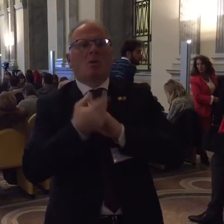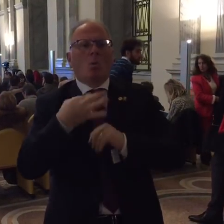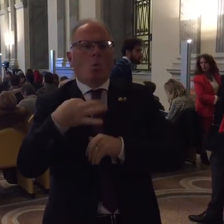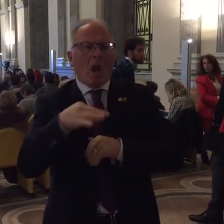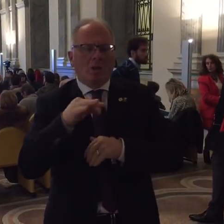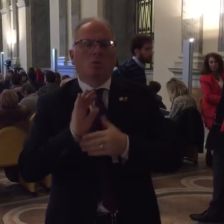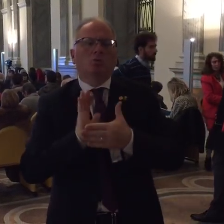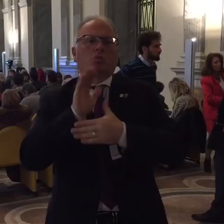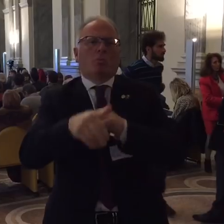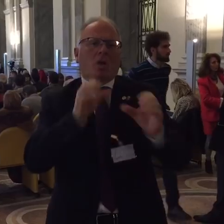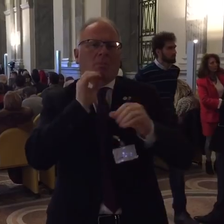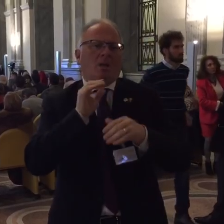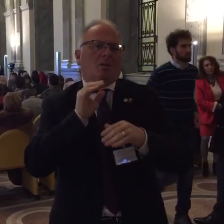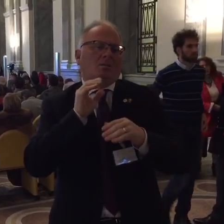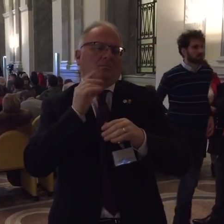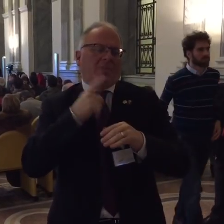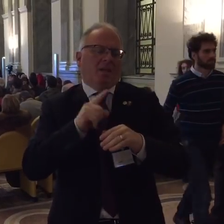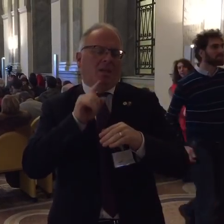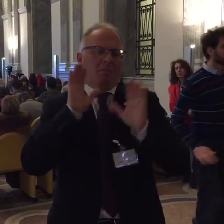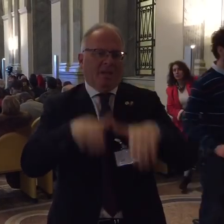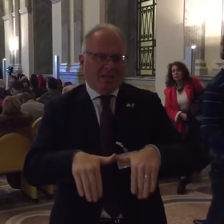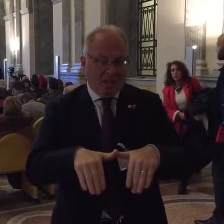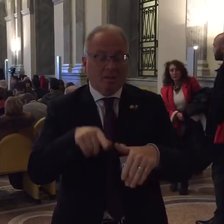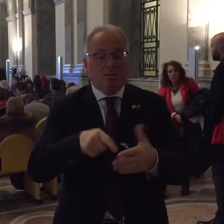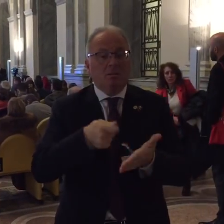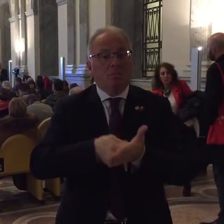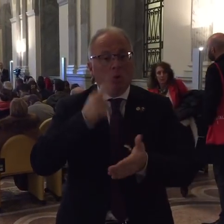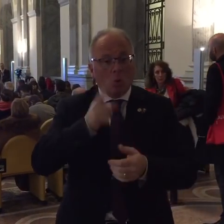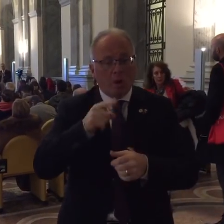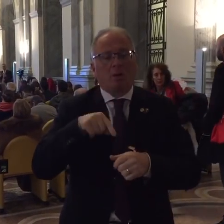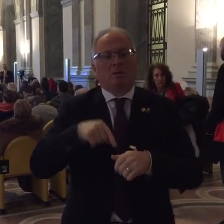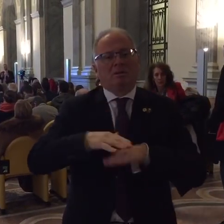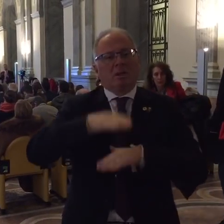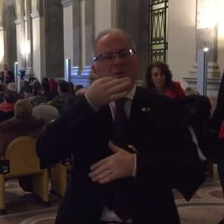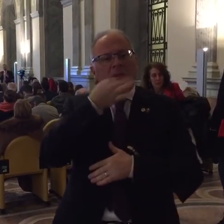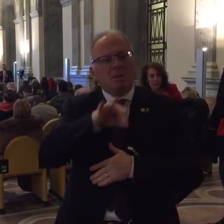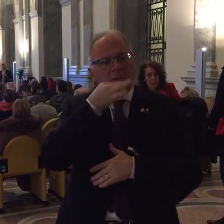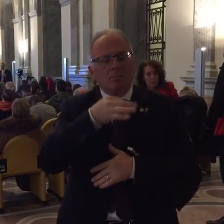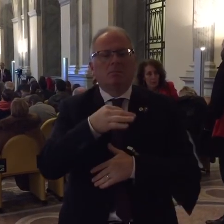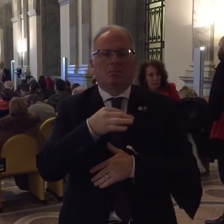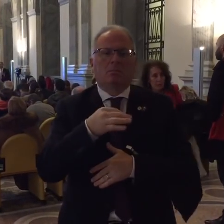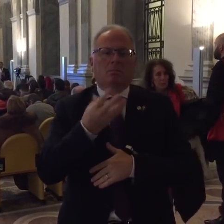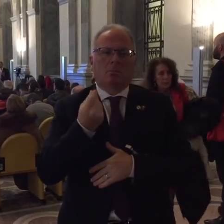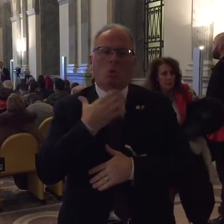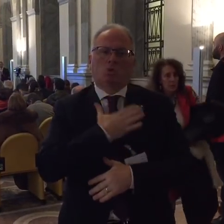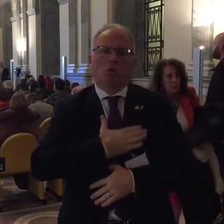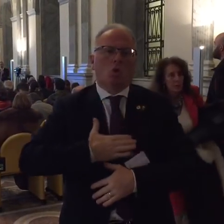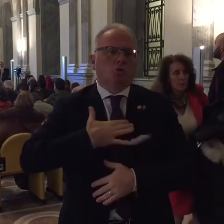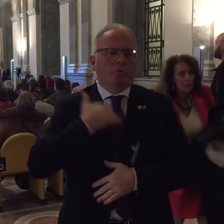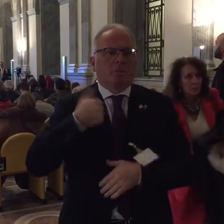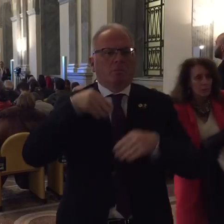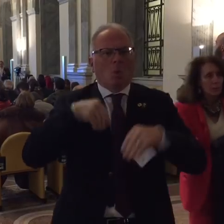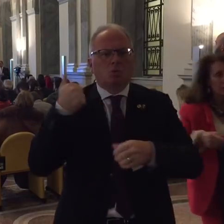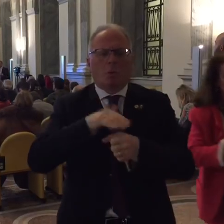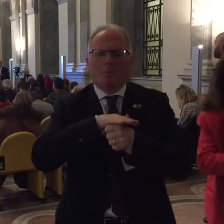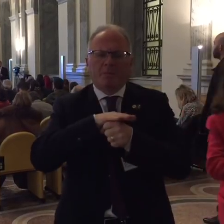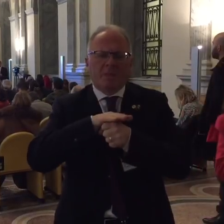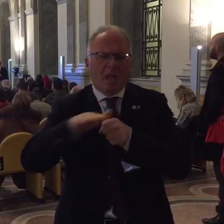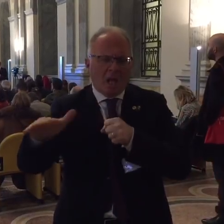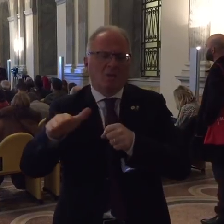Questa è la frase che inserita lì per la strategia, cioè è un concetto trasversale di tutte le azioni del piano, quindi tutte le